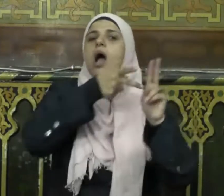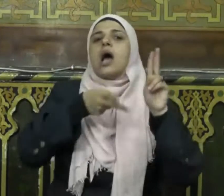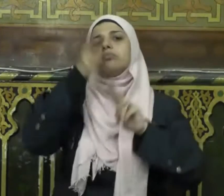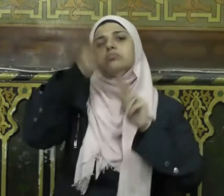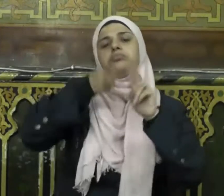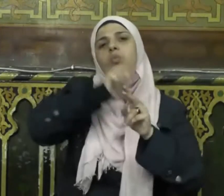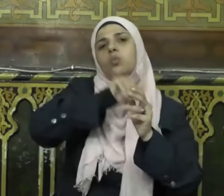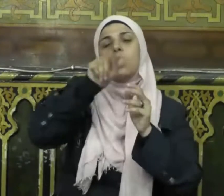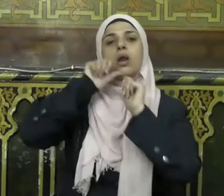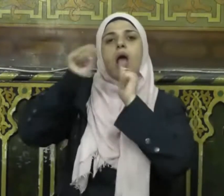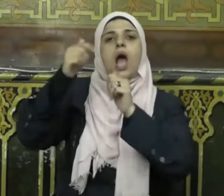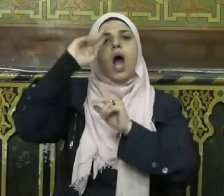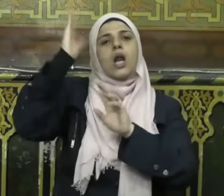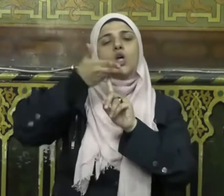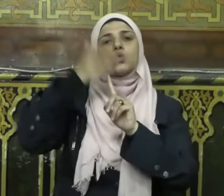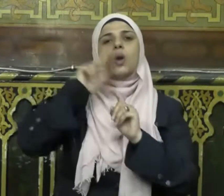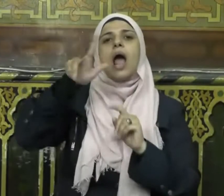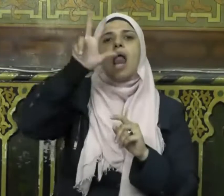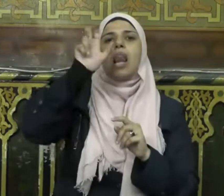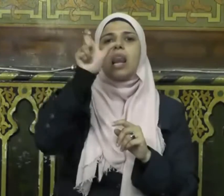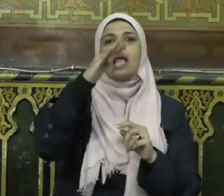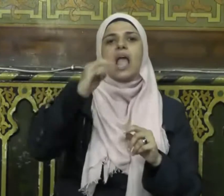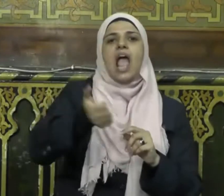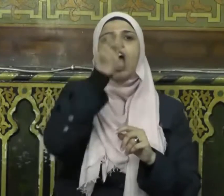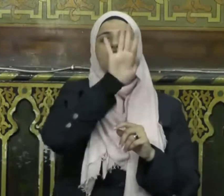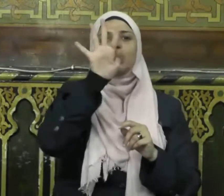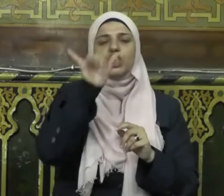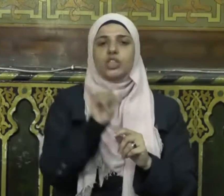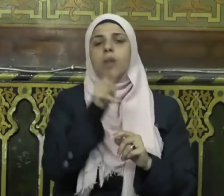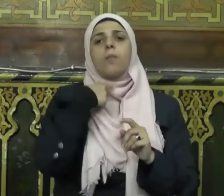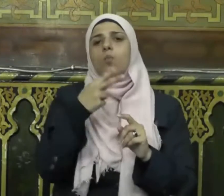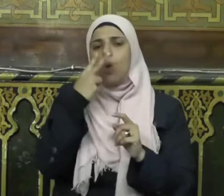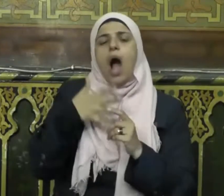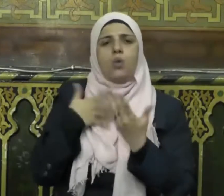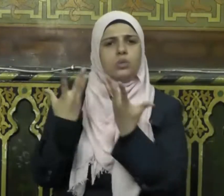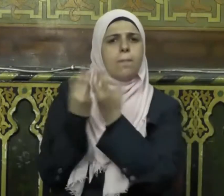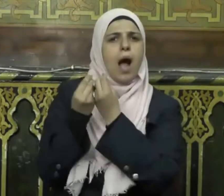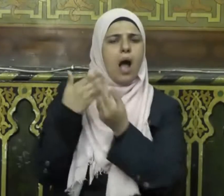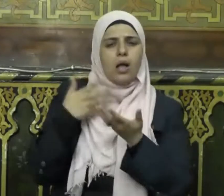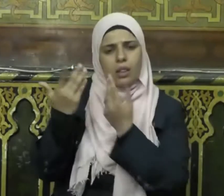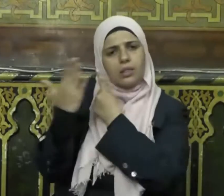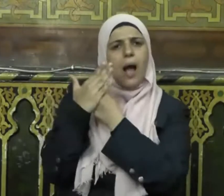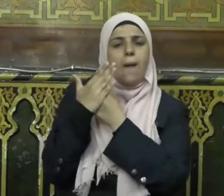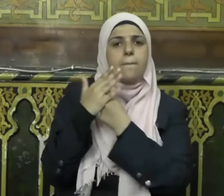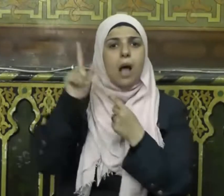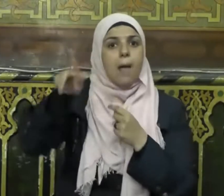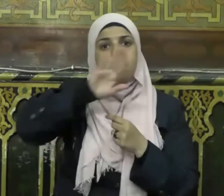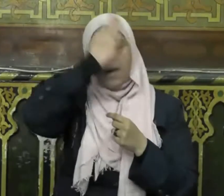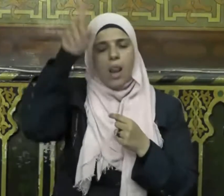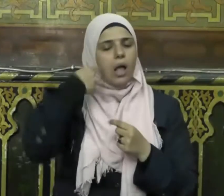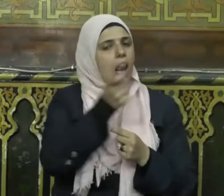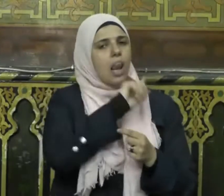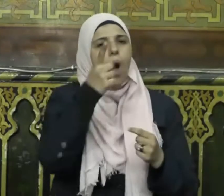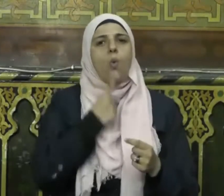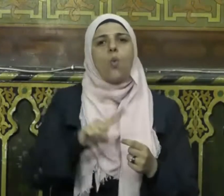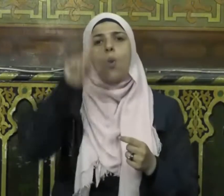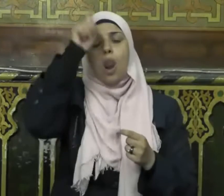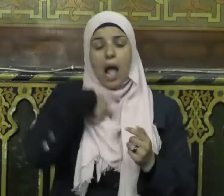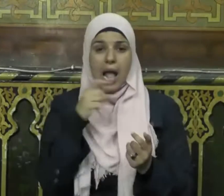رسلهم إلى النجاشي يصلبون منه أن يسلمهم إليهم فقال لا والله لا أسلم